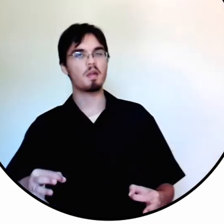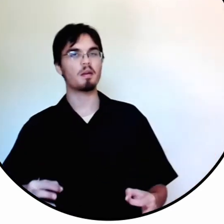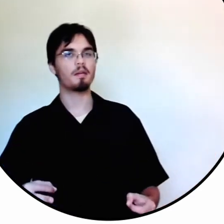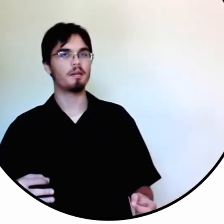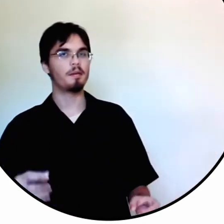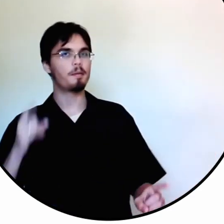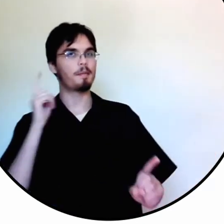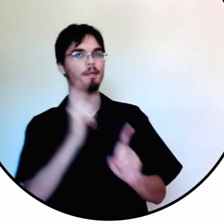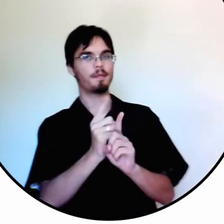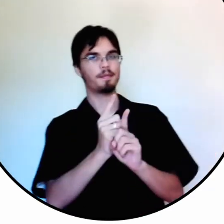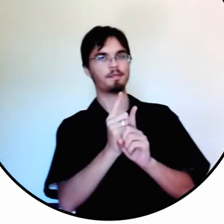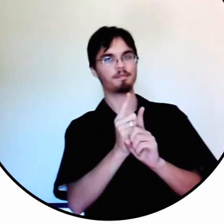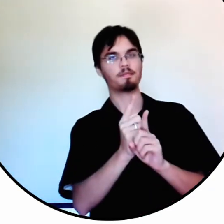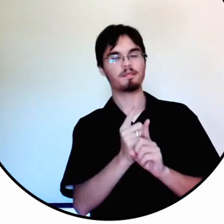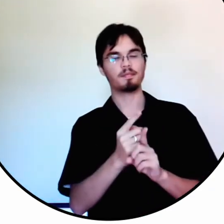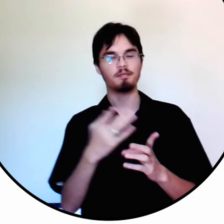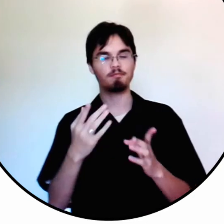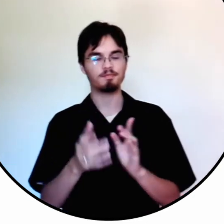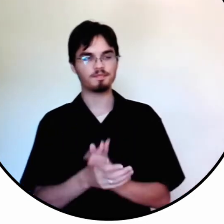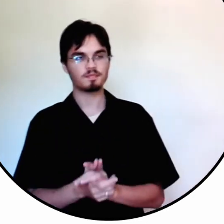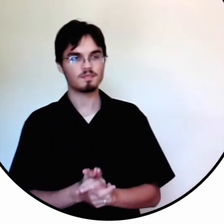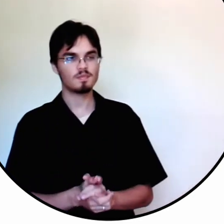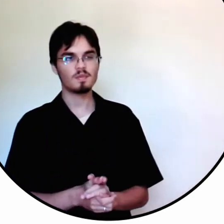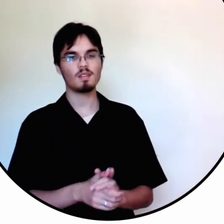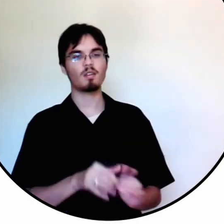certa de se encontrar.